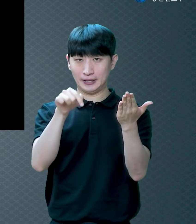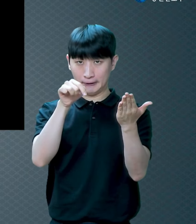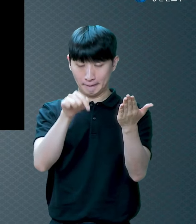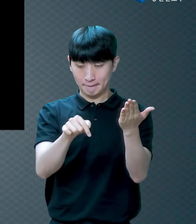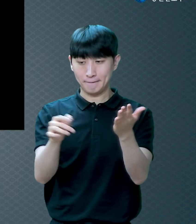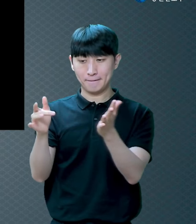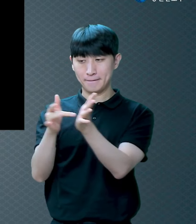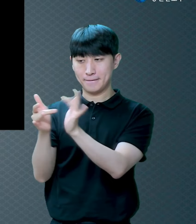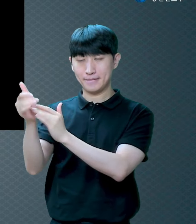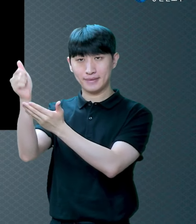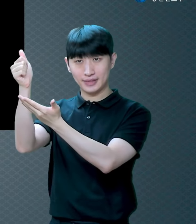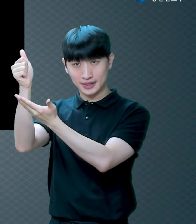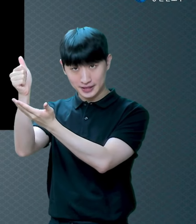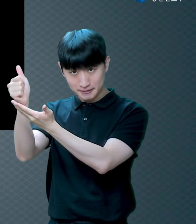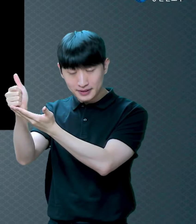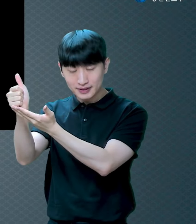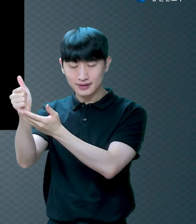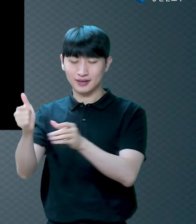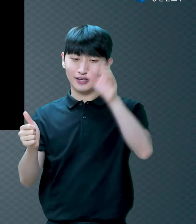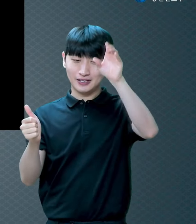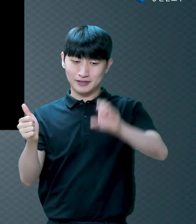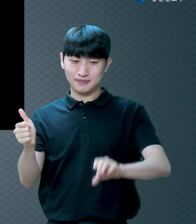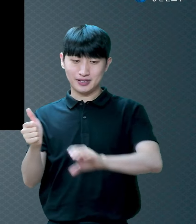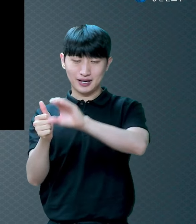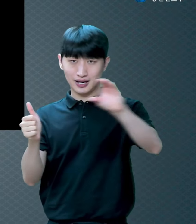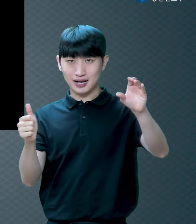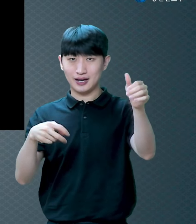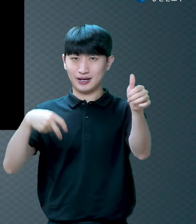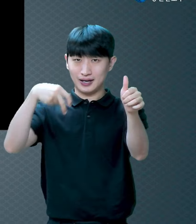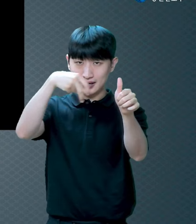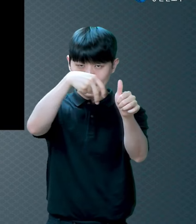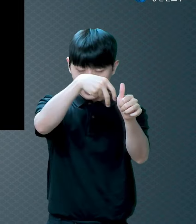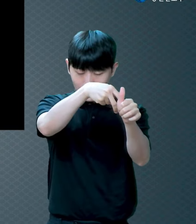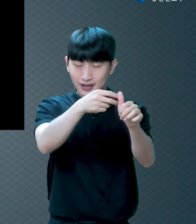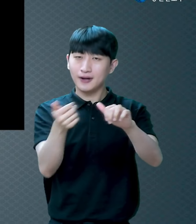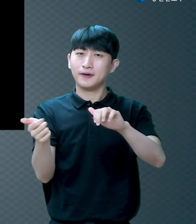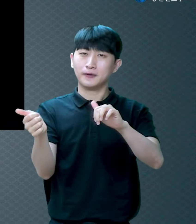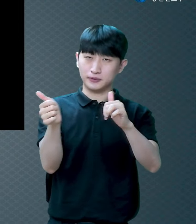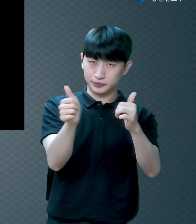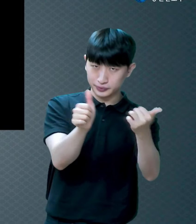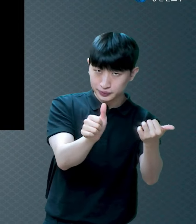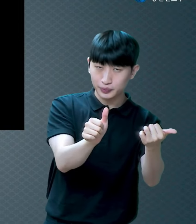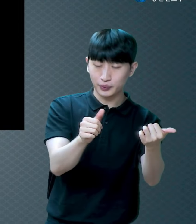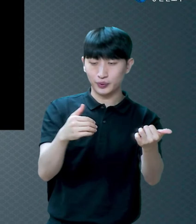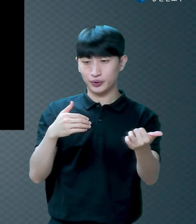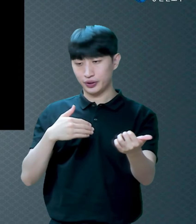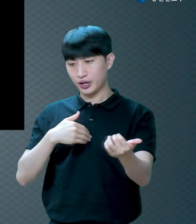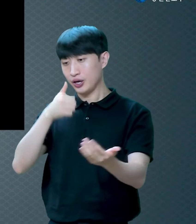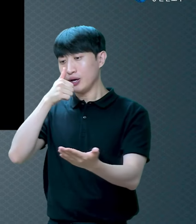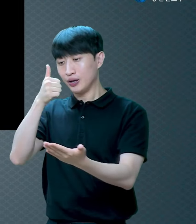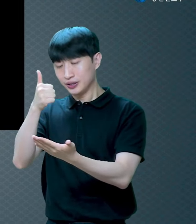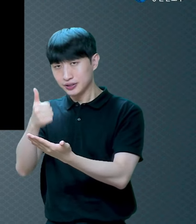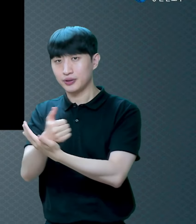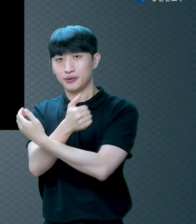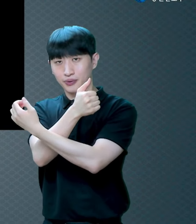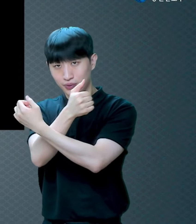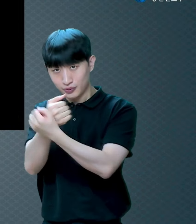죽고 우리의 죄를 용서하시는 그 구원에 대해서 그림자처럼